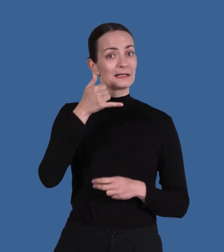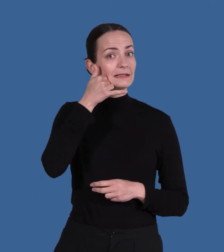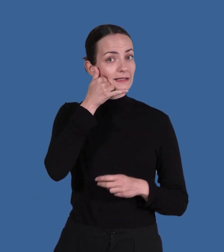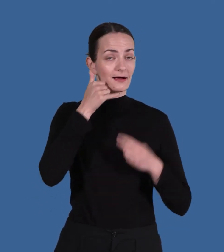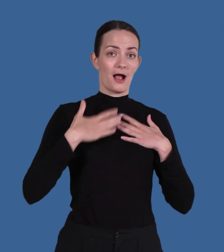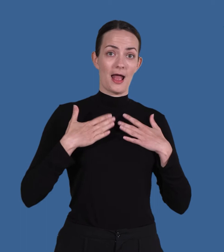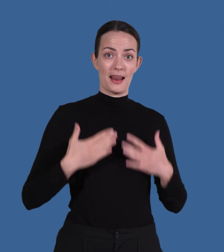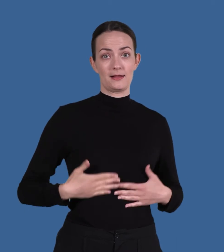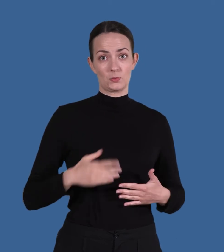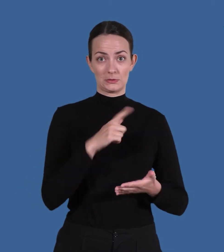valfri hälsocentral